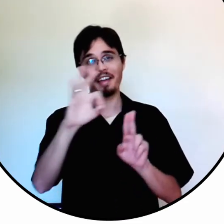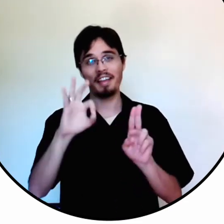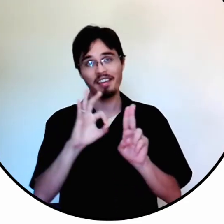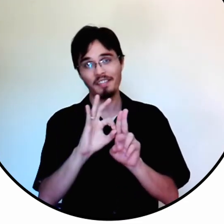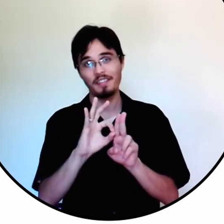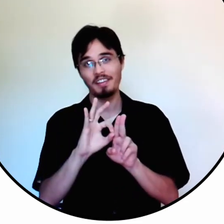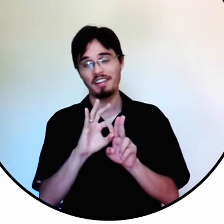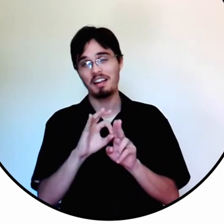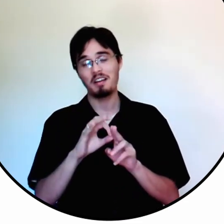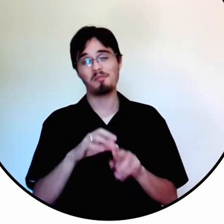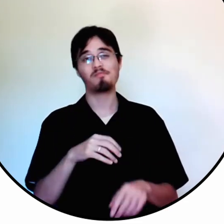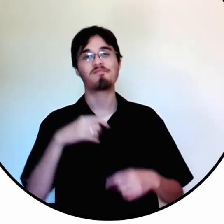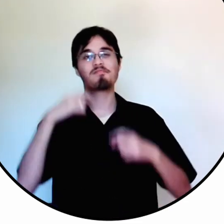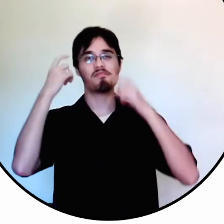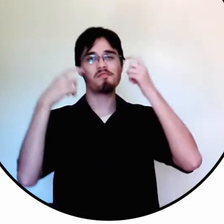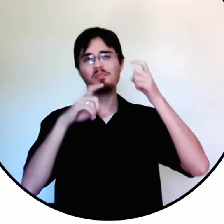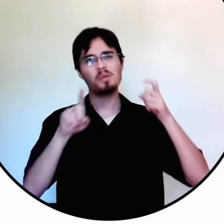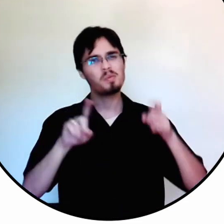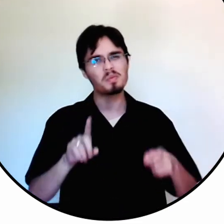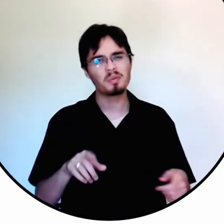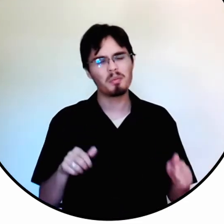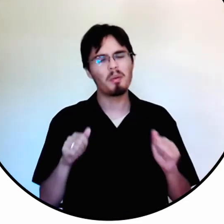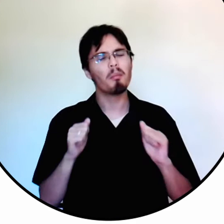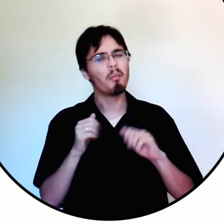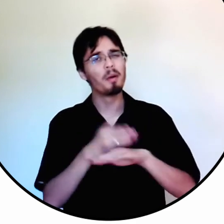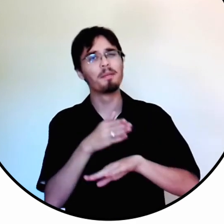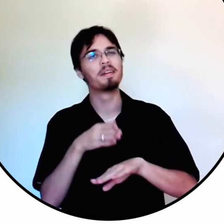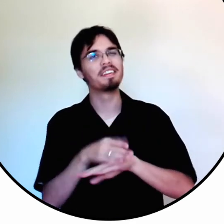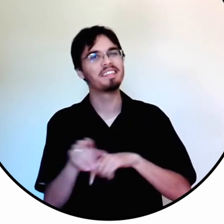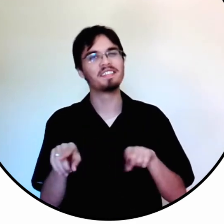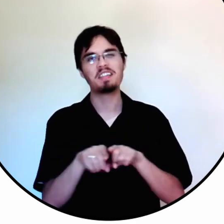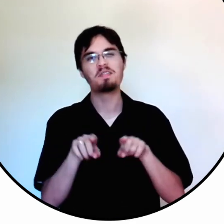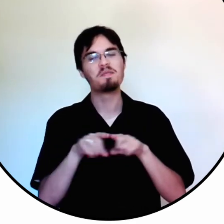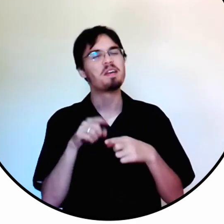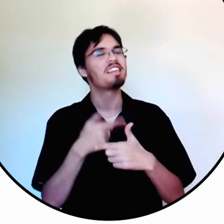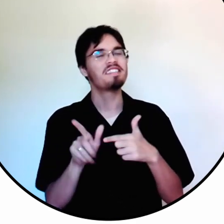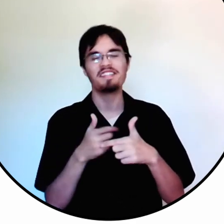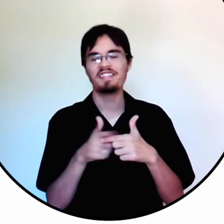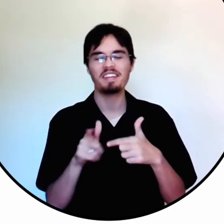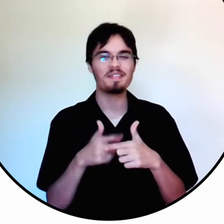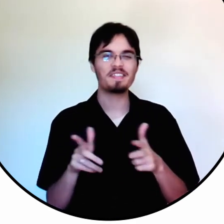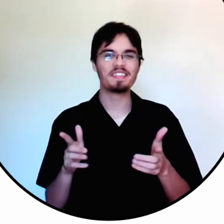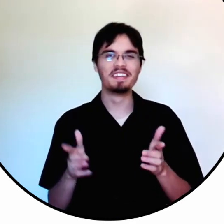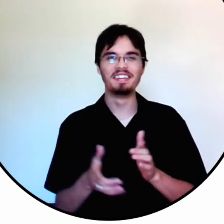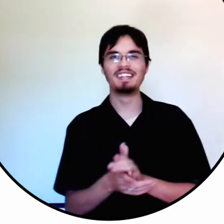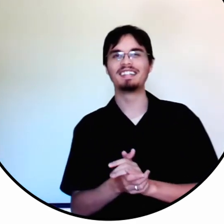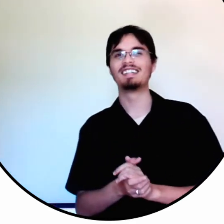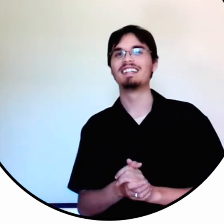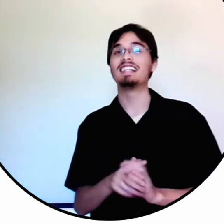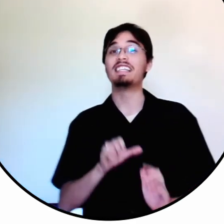Se você não conhece o Fuscar, não fica preocupado. Pode participar também. Não tem problema.